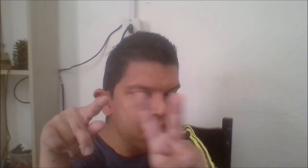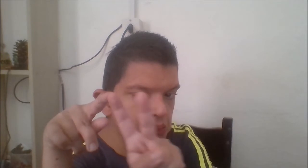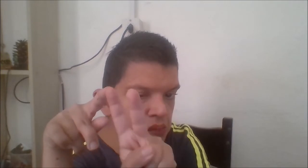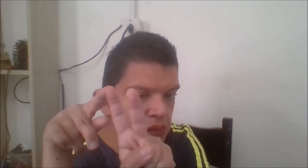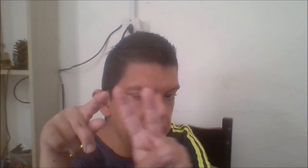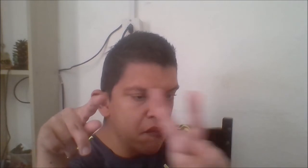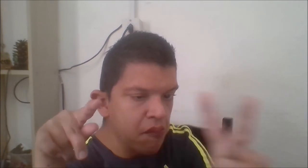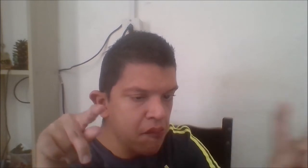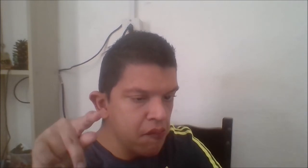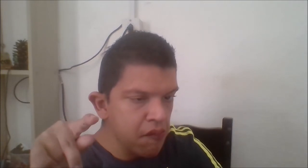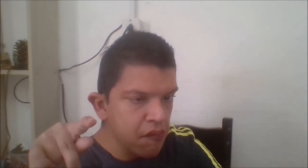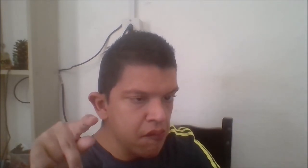mundo.